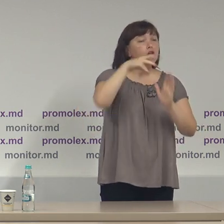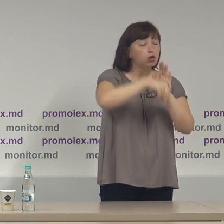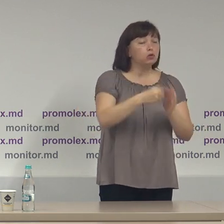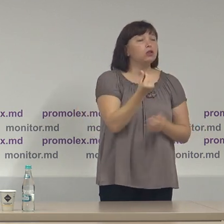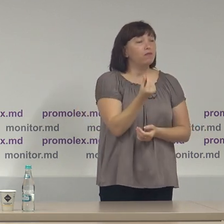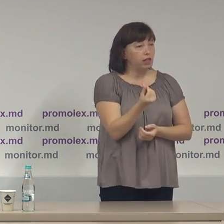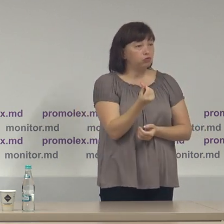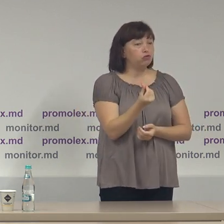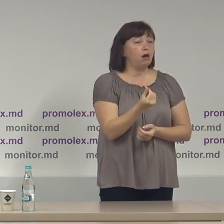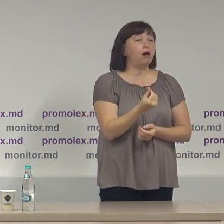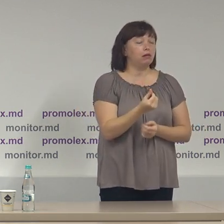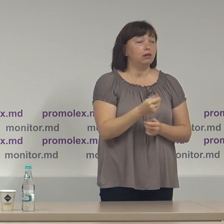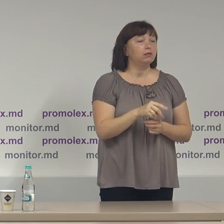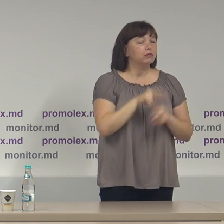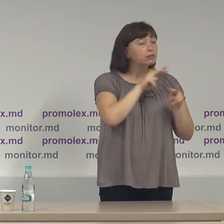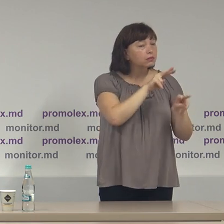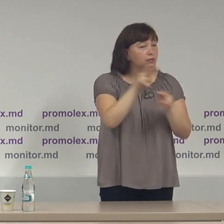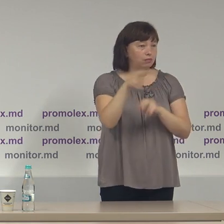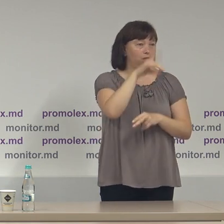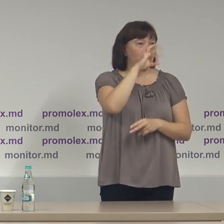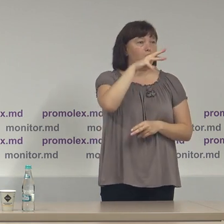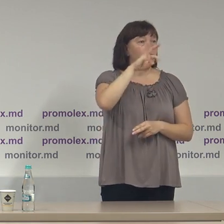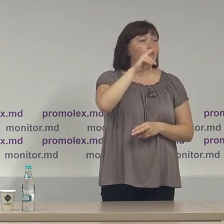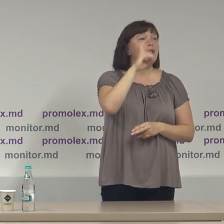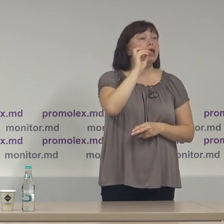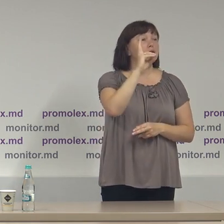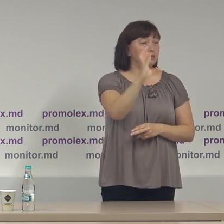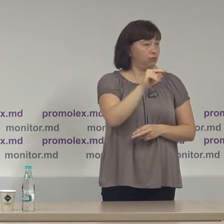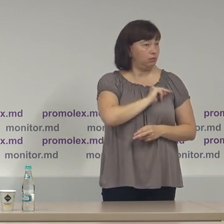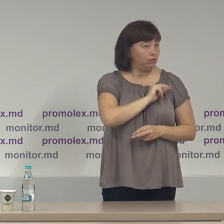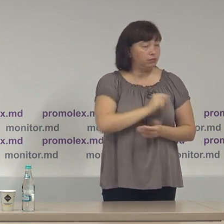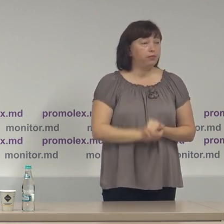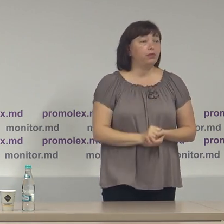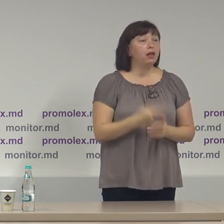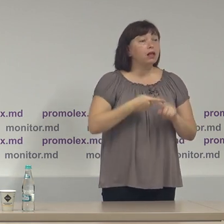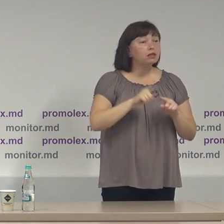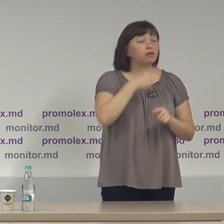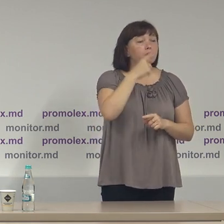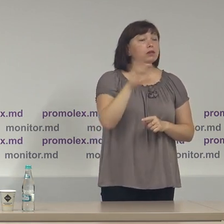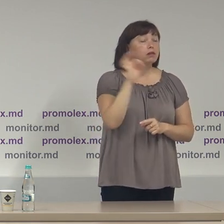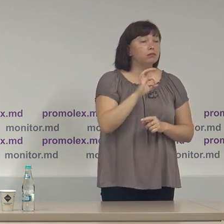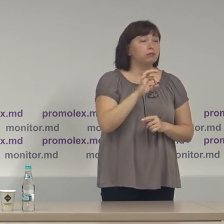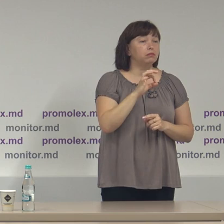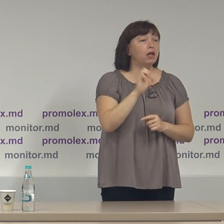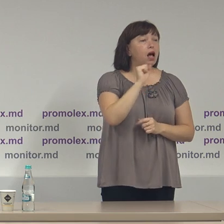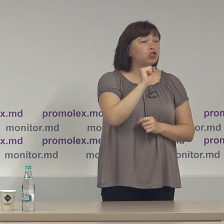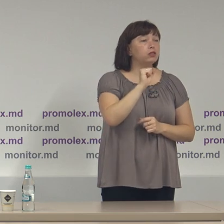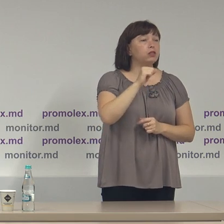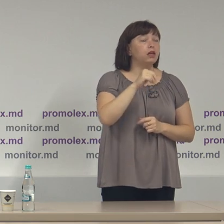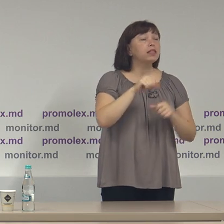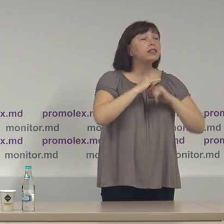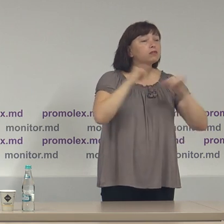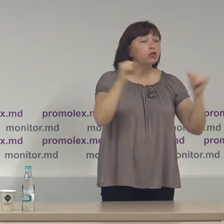financiar misiunea de observare Promolex. Este vorba de Agenția SOA pentru dezvoltare